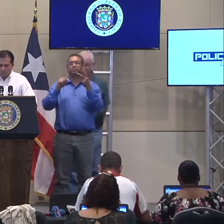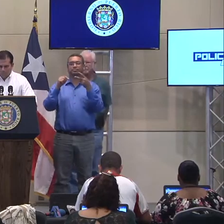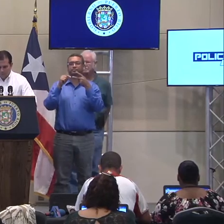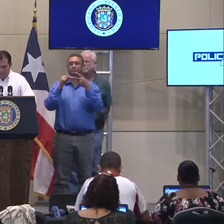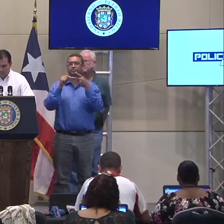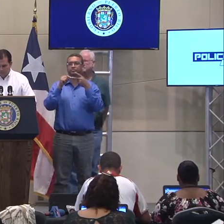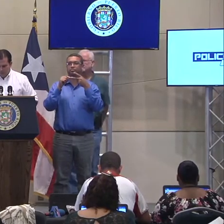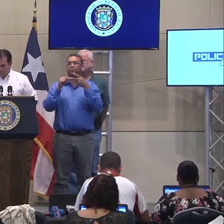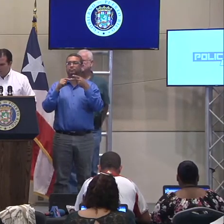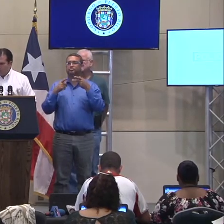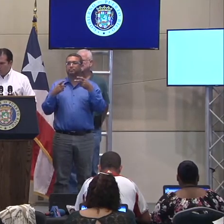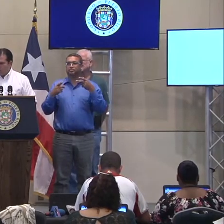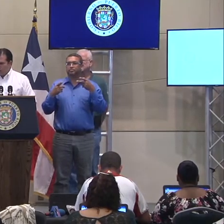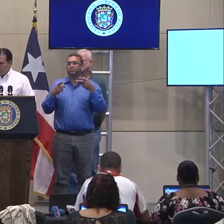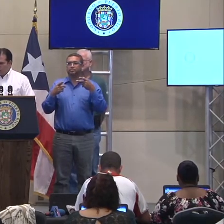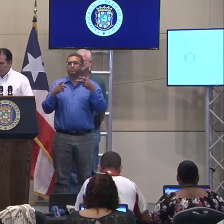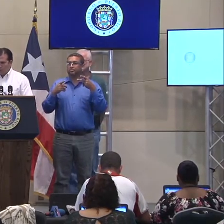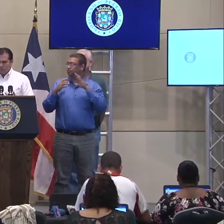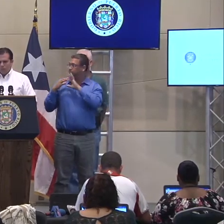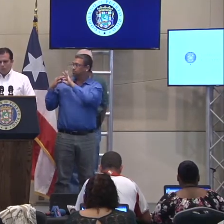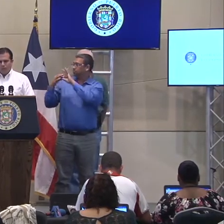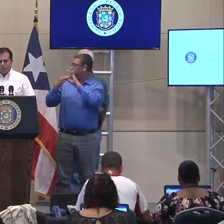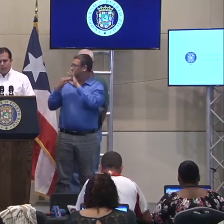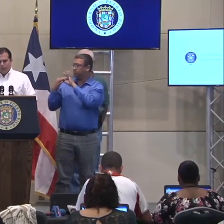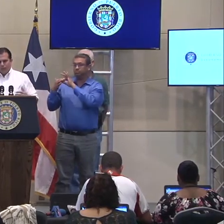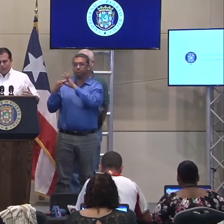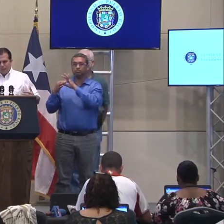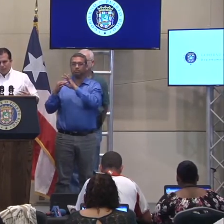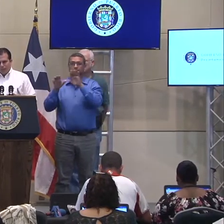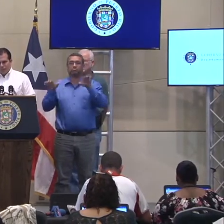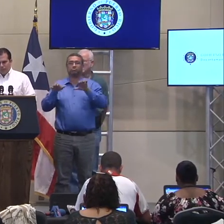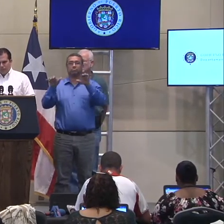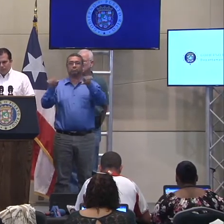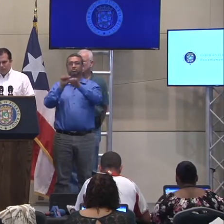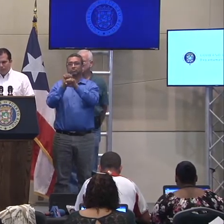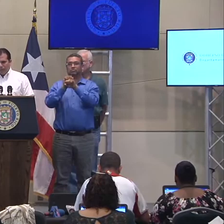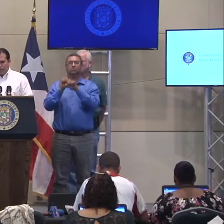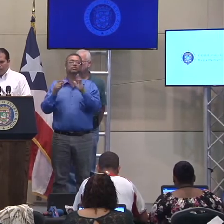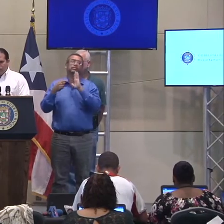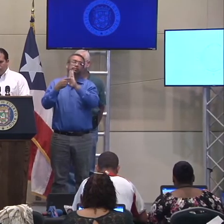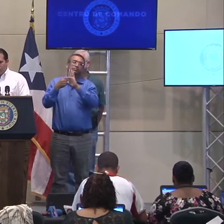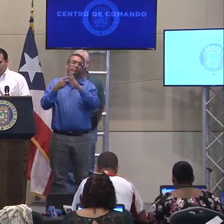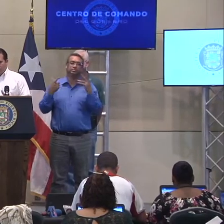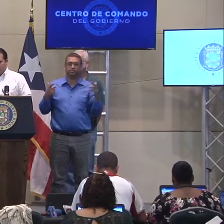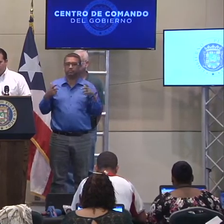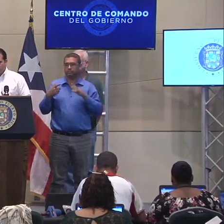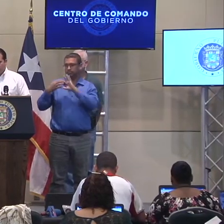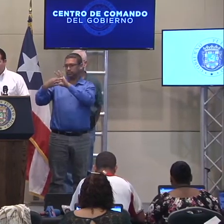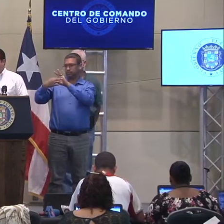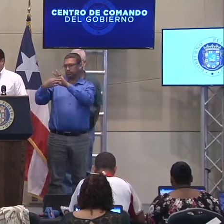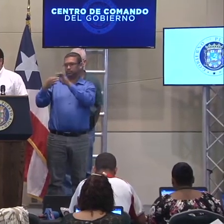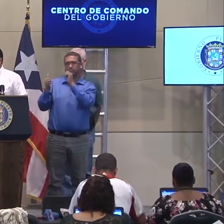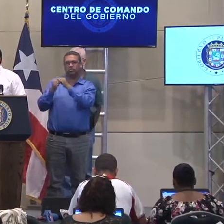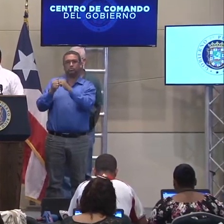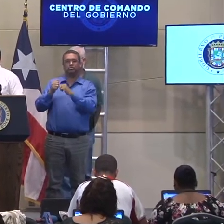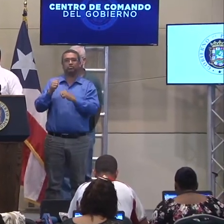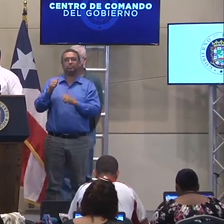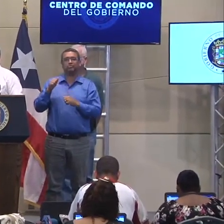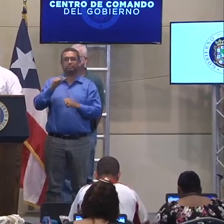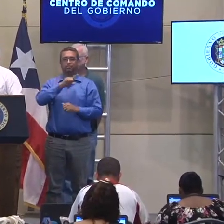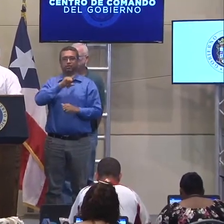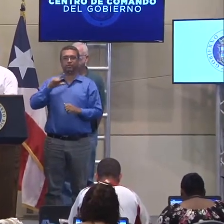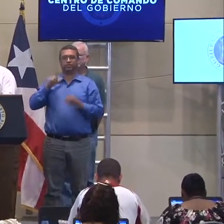esto, ¿verdad?, y esto es un esfuerzo colaborativo, no es, eh, pero, por ejemplo, estamos colaborando con los legisladores,